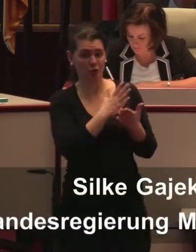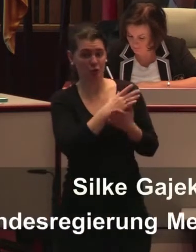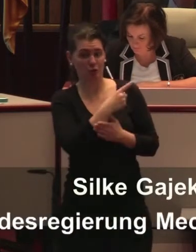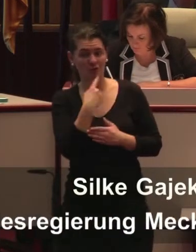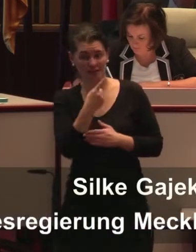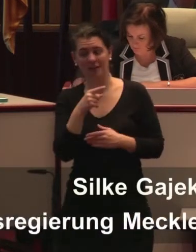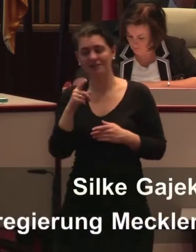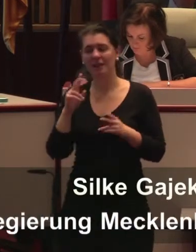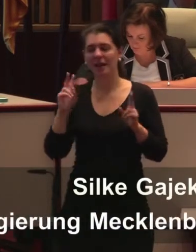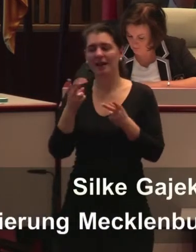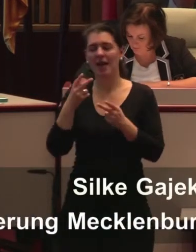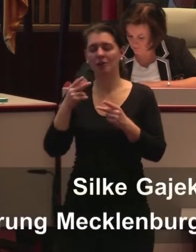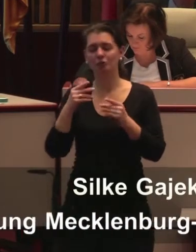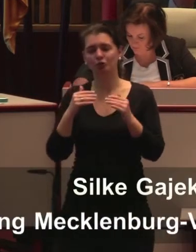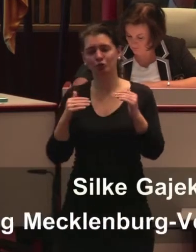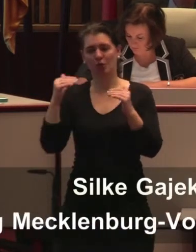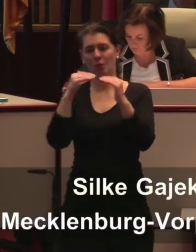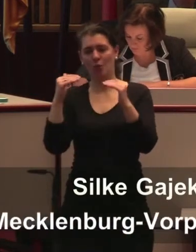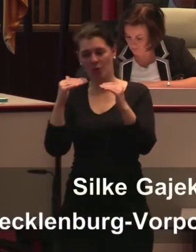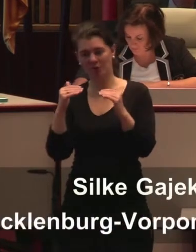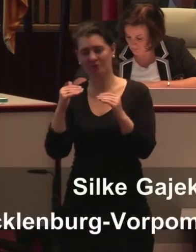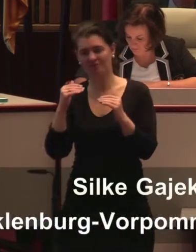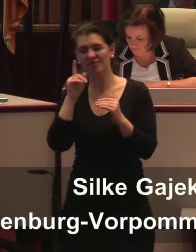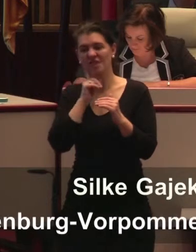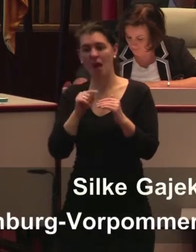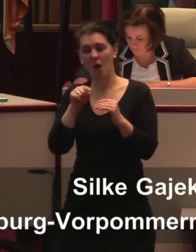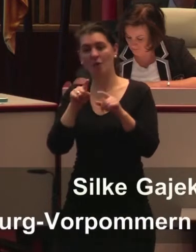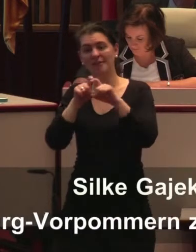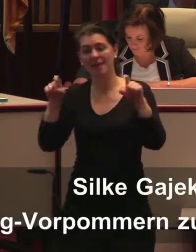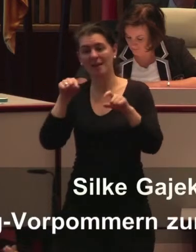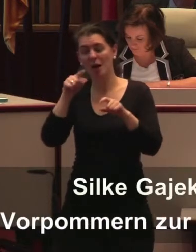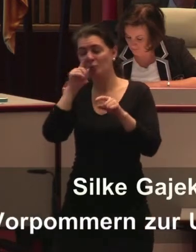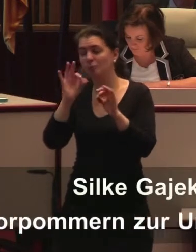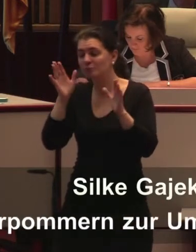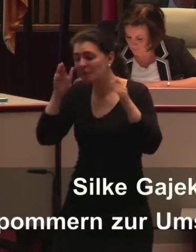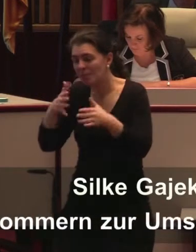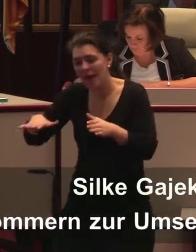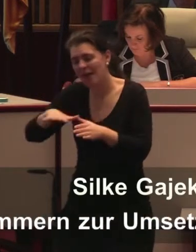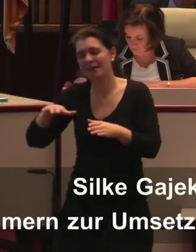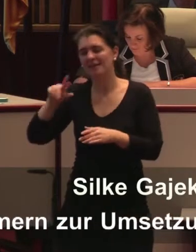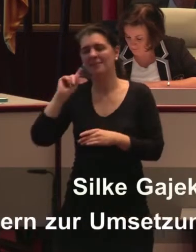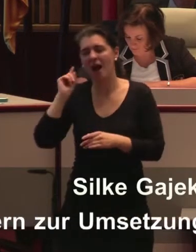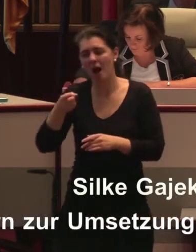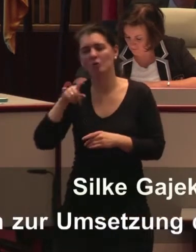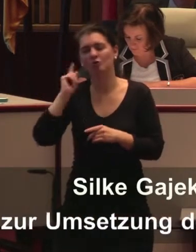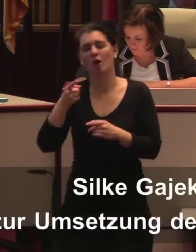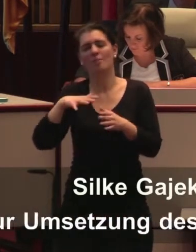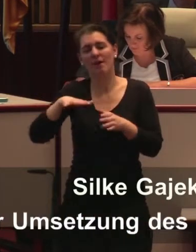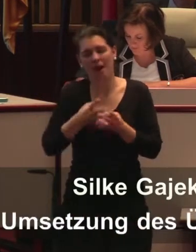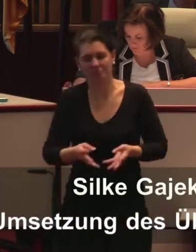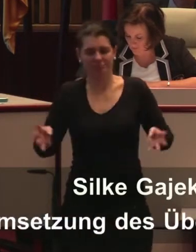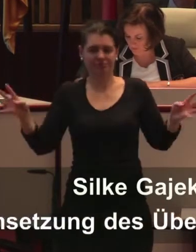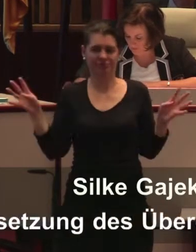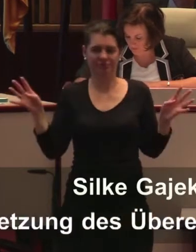Gleichstellung ist ein Querschnittsthema. Und das hätte ich mir von diesem Maßnahmeplan gewünscht. Dass er insbesondere nochmal die